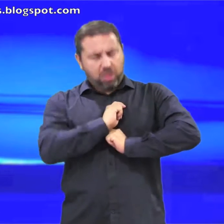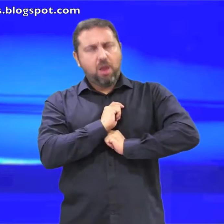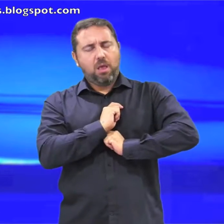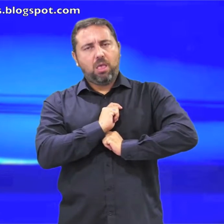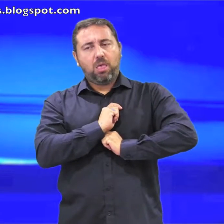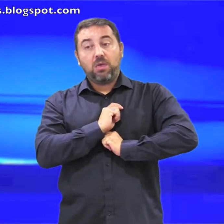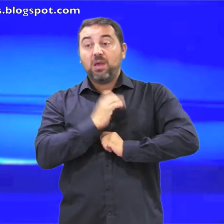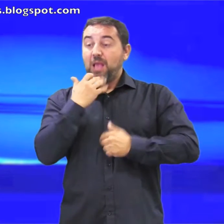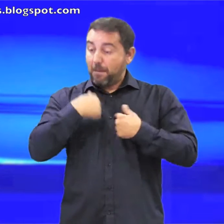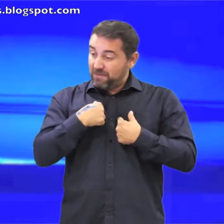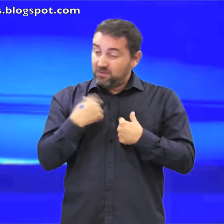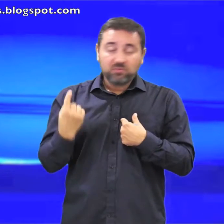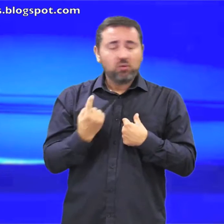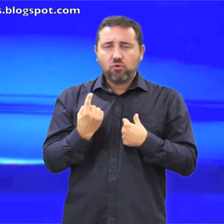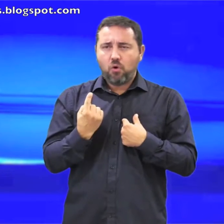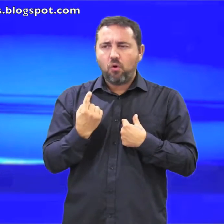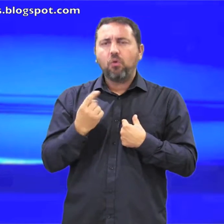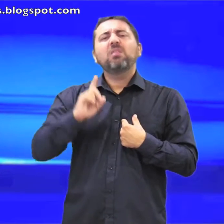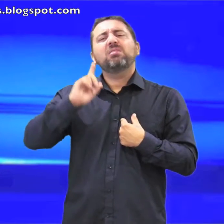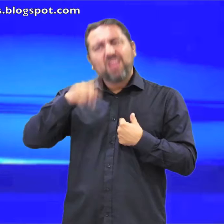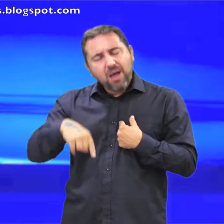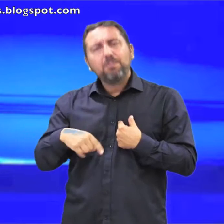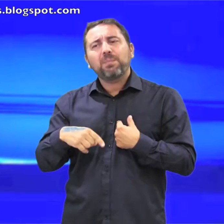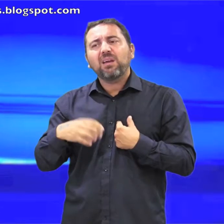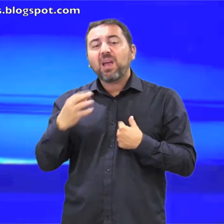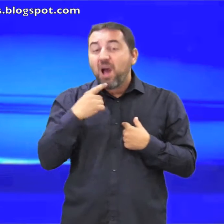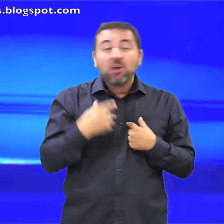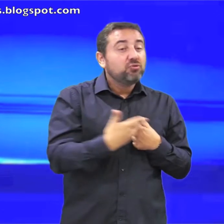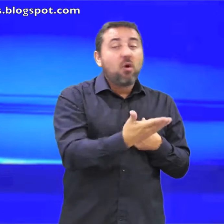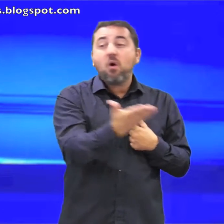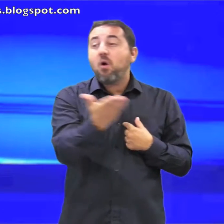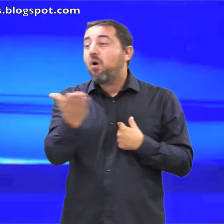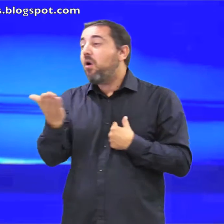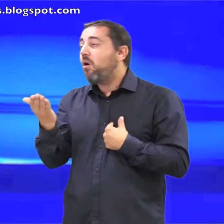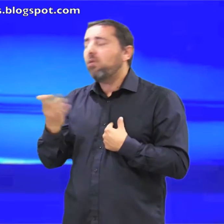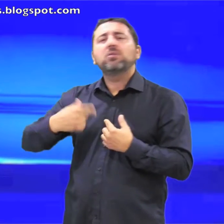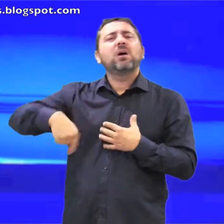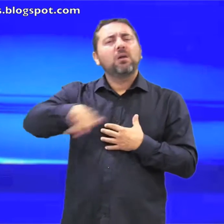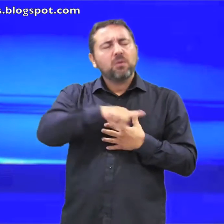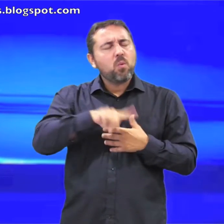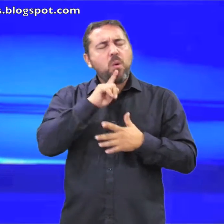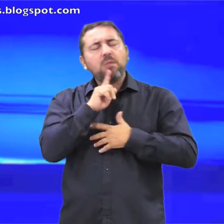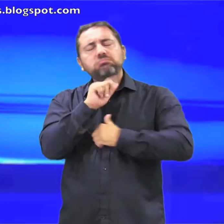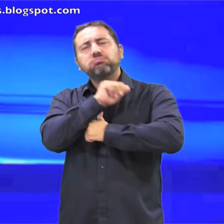me dará en aquel día y no sólo a mí sino también a todos los que hayan